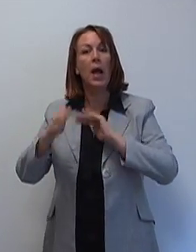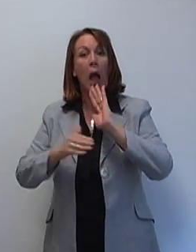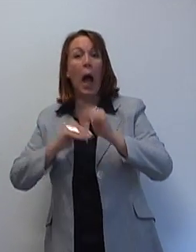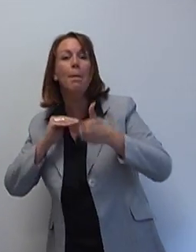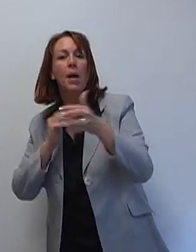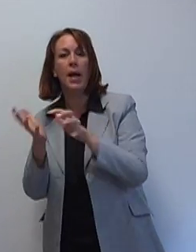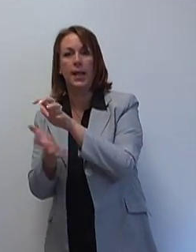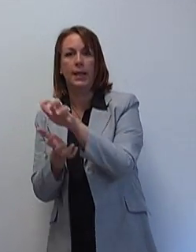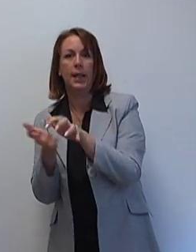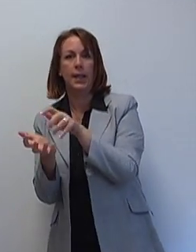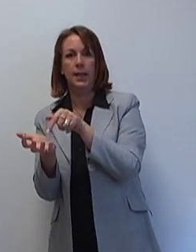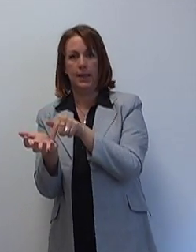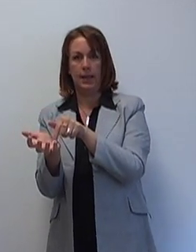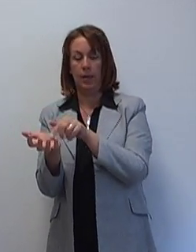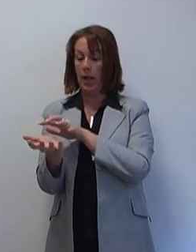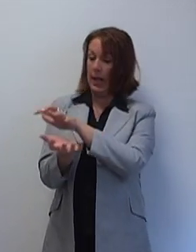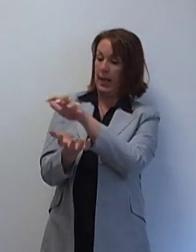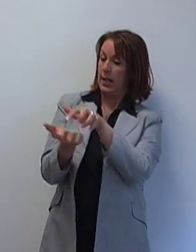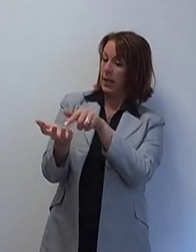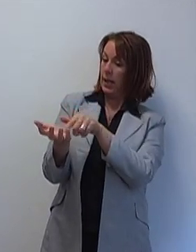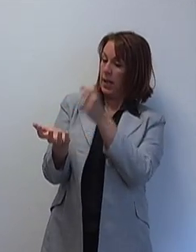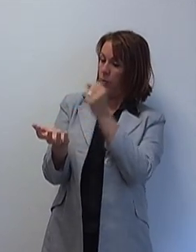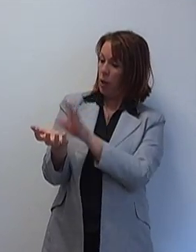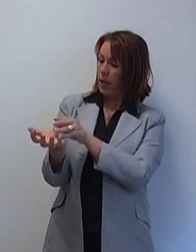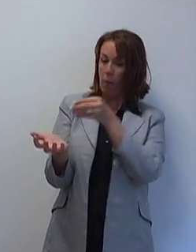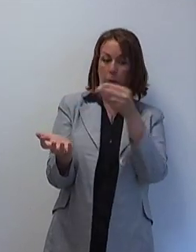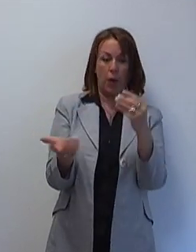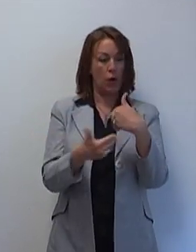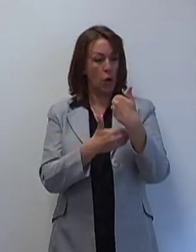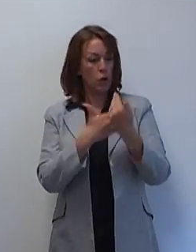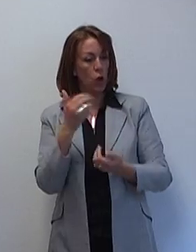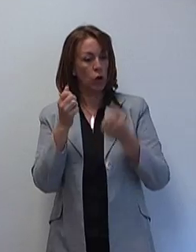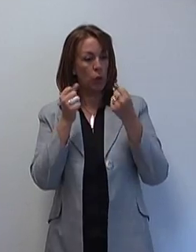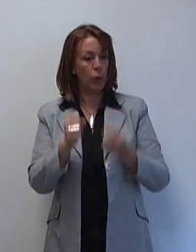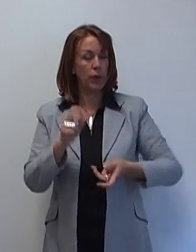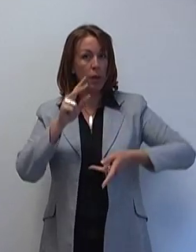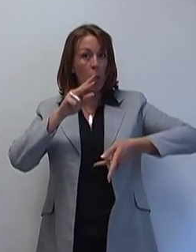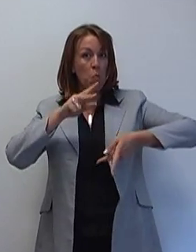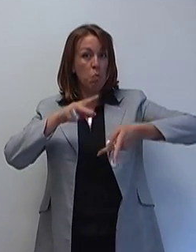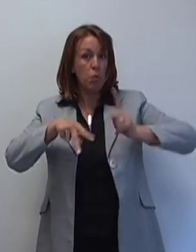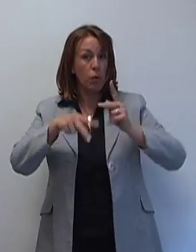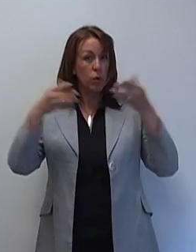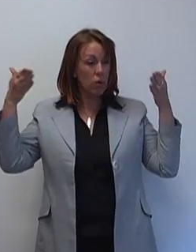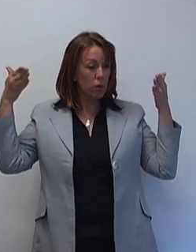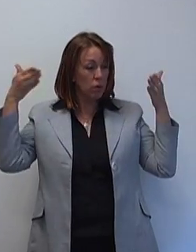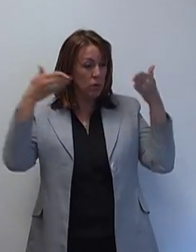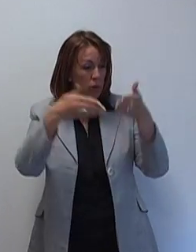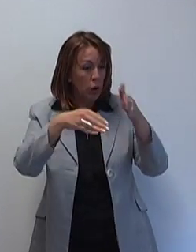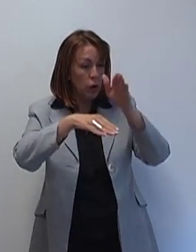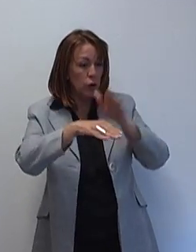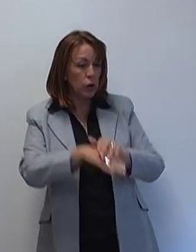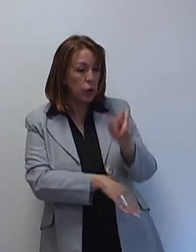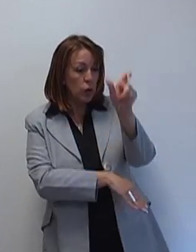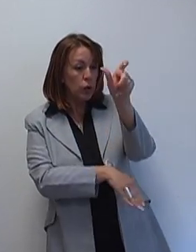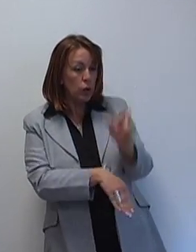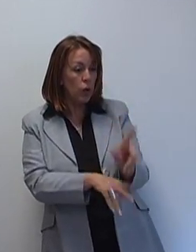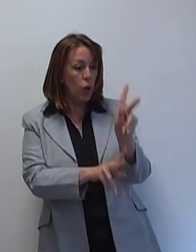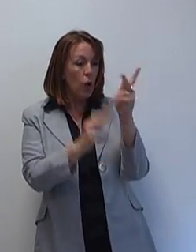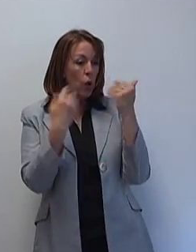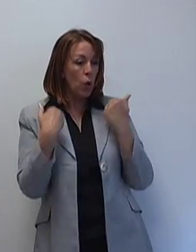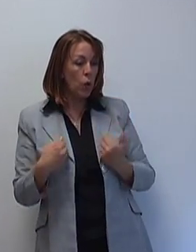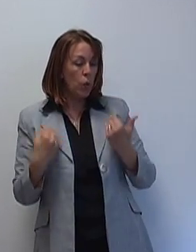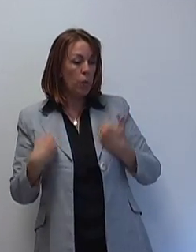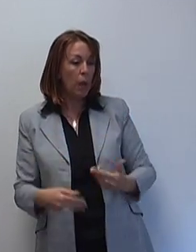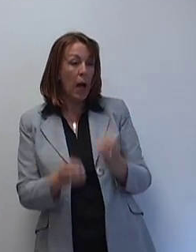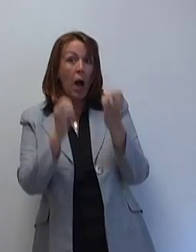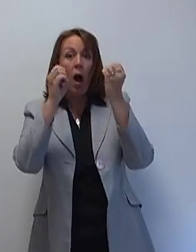préparer l'après-crise. Et on se dit qu'au fond, cette crise, ça peut aussi être une chance de pouvoir enfin remettre l'humain au centre